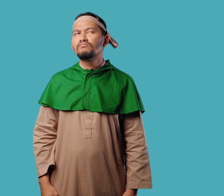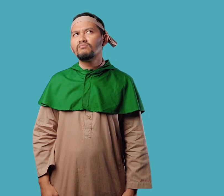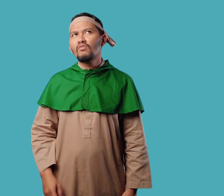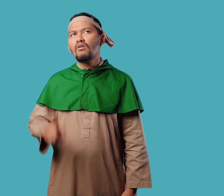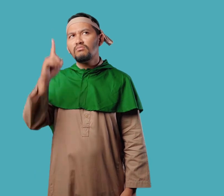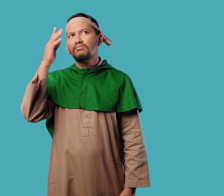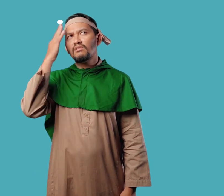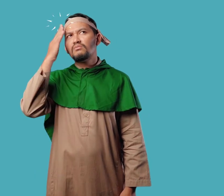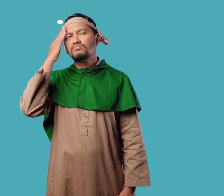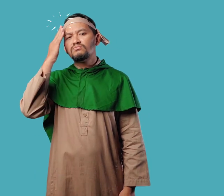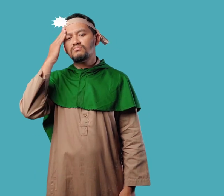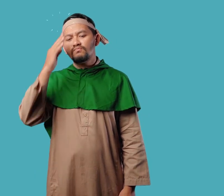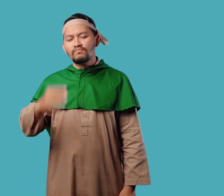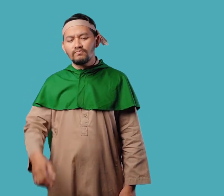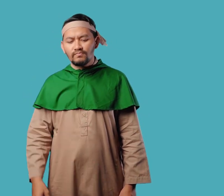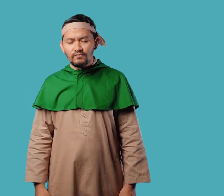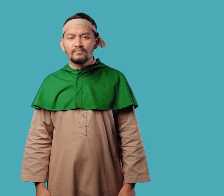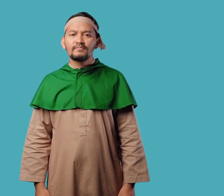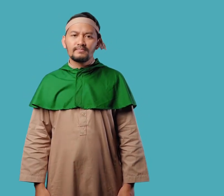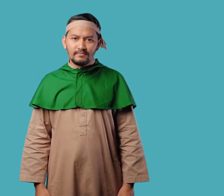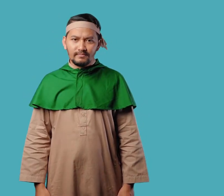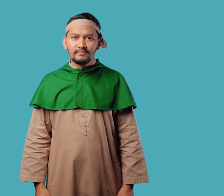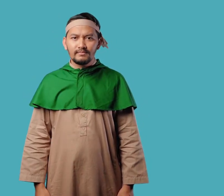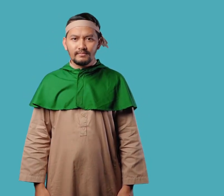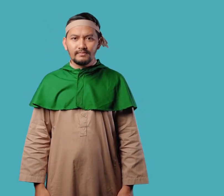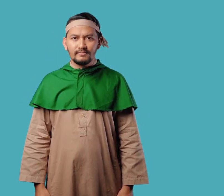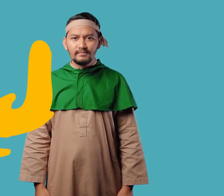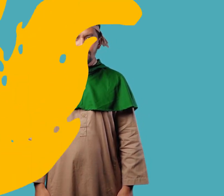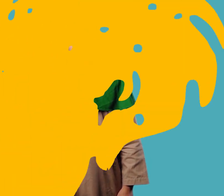kemudian Mariam tahu bahwa tidak ada yang mustahil bagi Allah